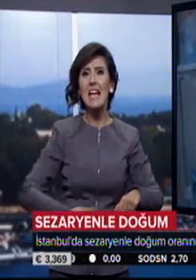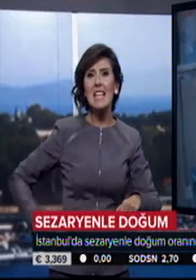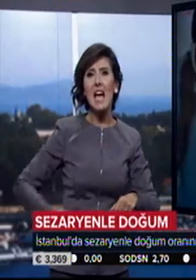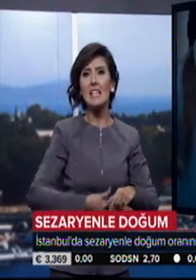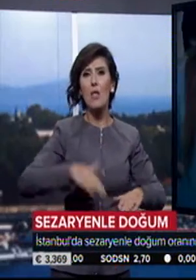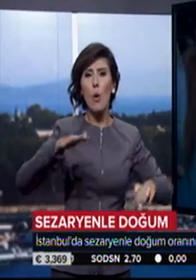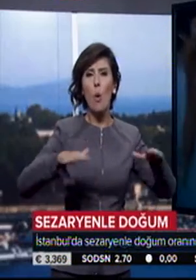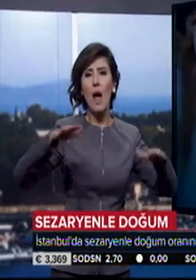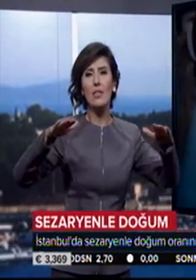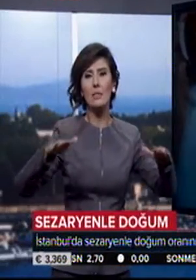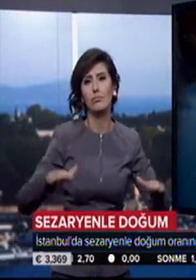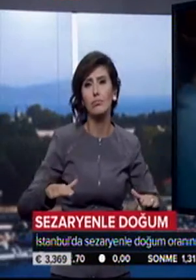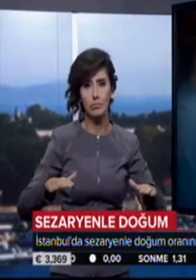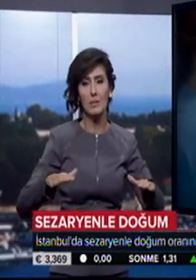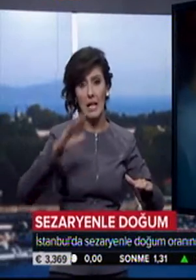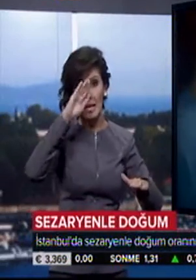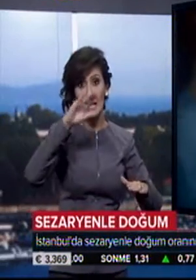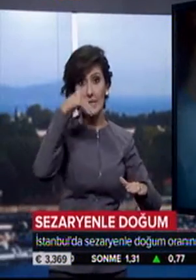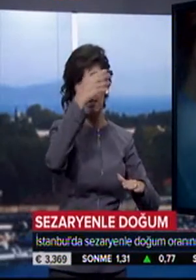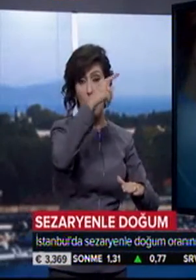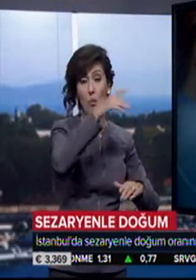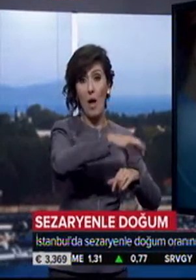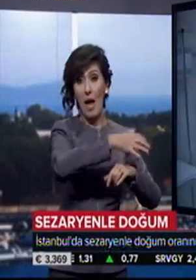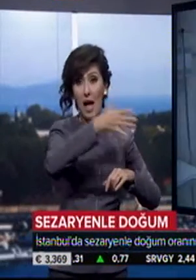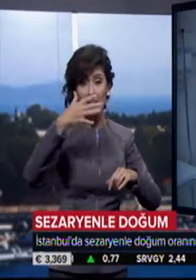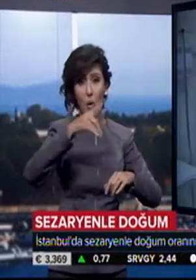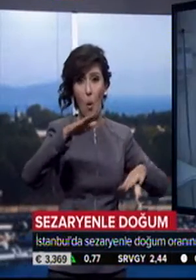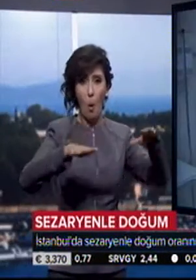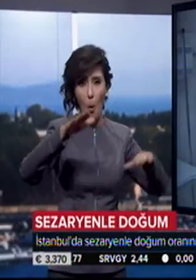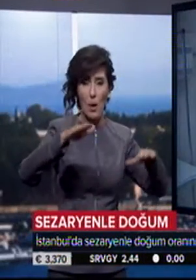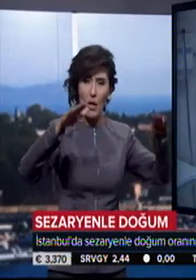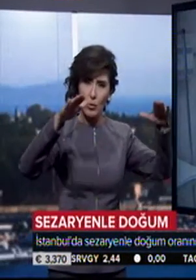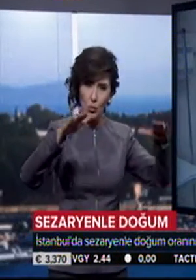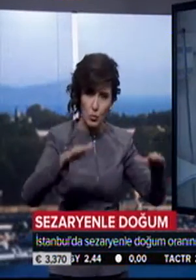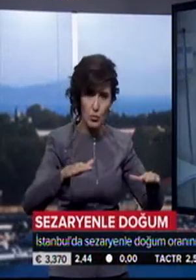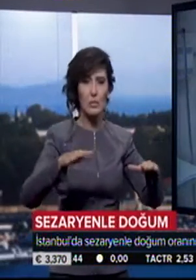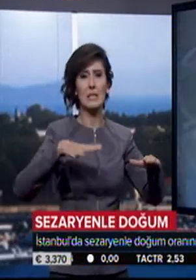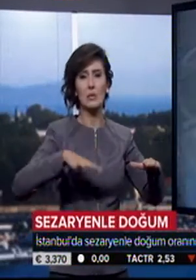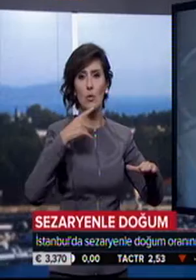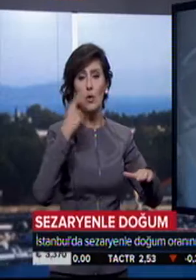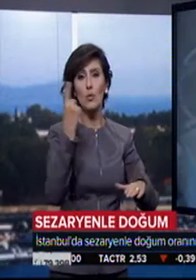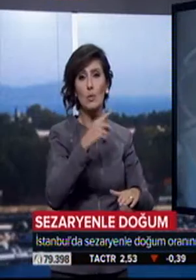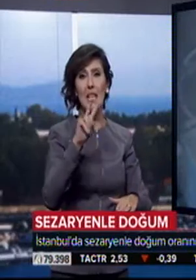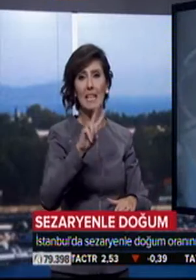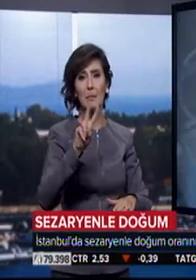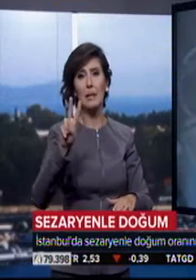Memişoğlu, İstanbul'daki diğer hastanelerde de bu oranın düşürülebileceğini kaydetti. Yüzde yirmi, yirmi beş bandında olan primer